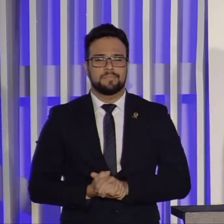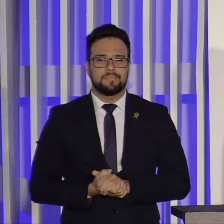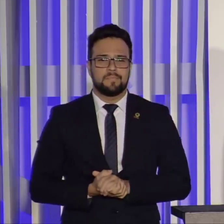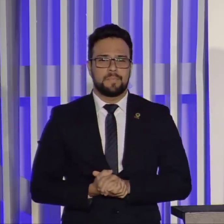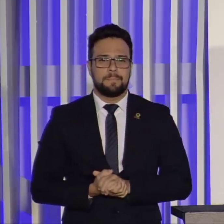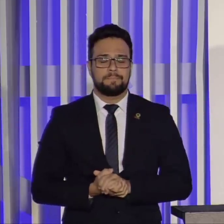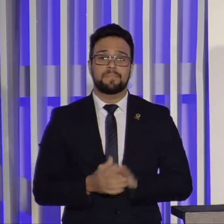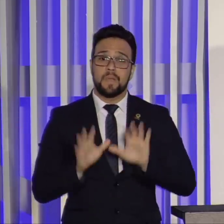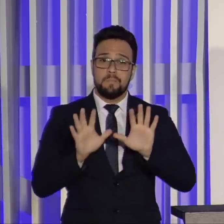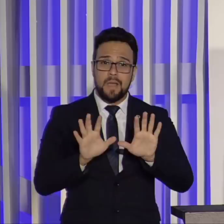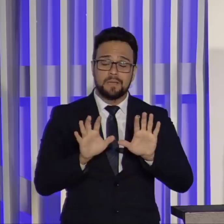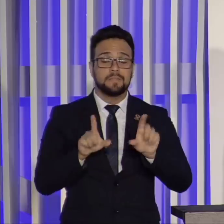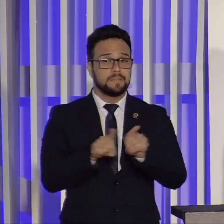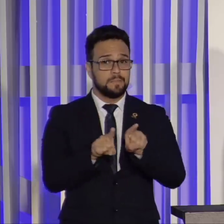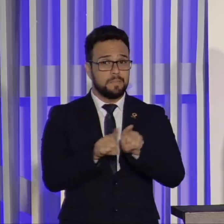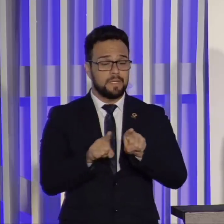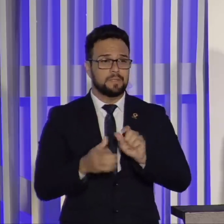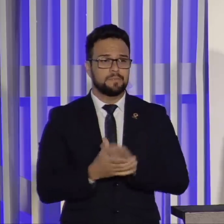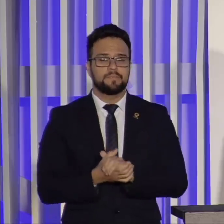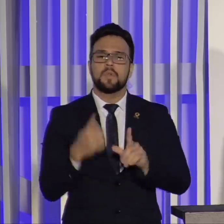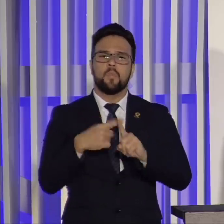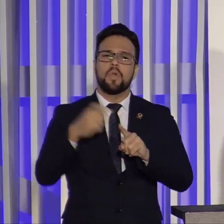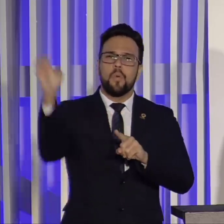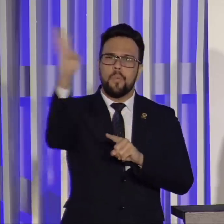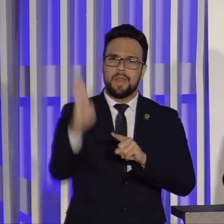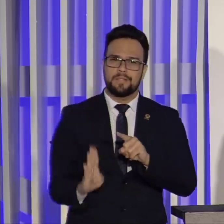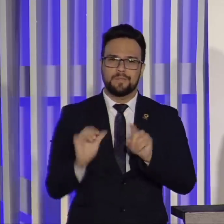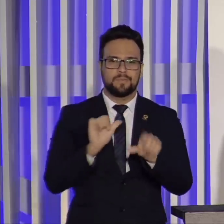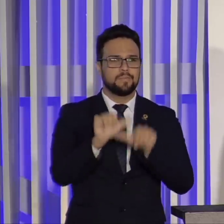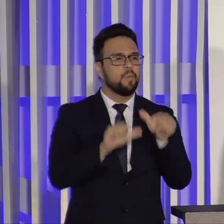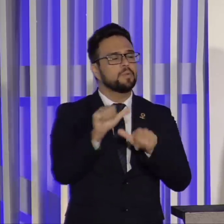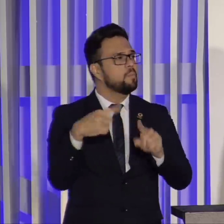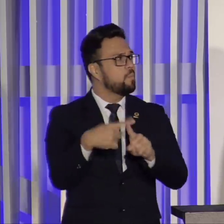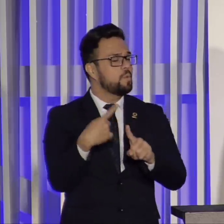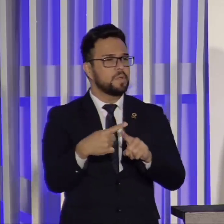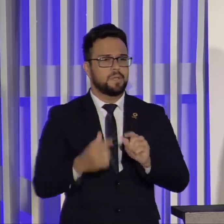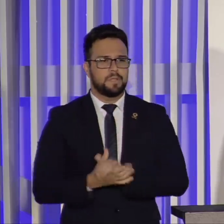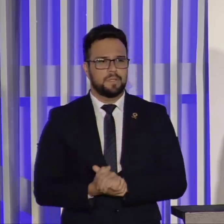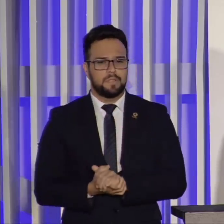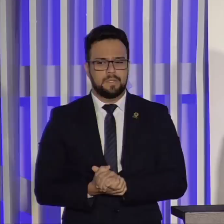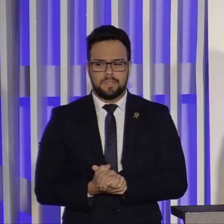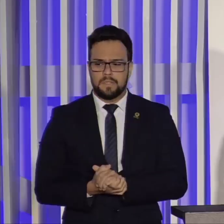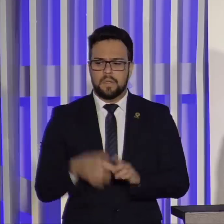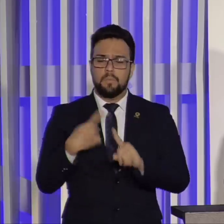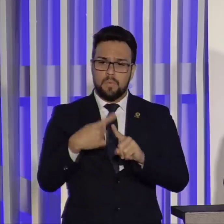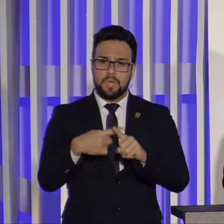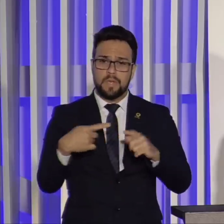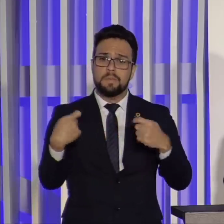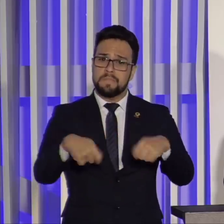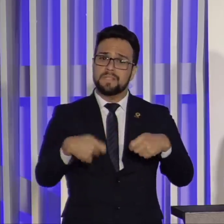Mas também porque o Brasil está mudando. E mudando por quê? Porque ele precisava fazer